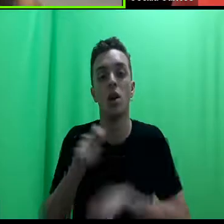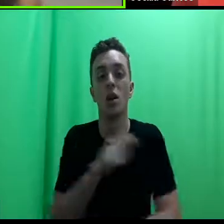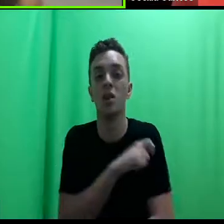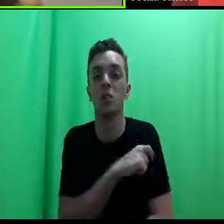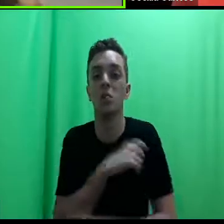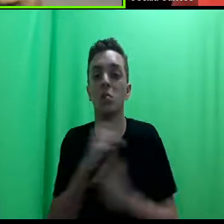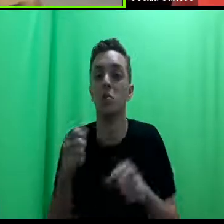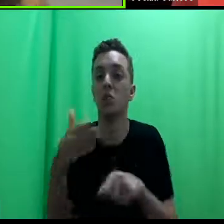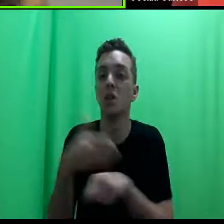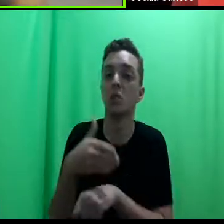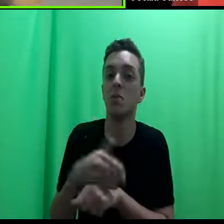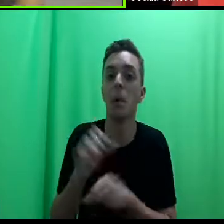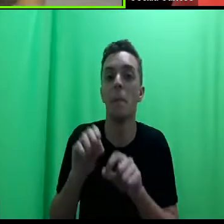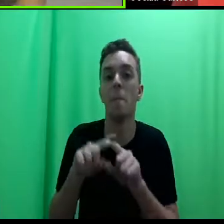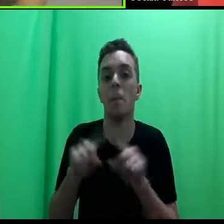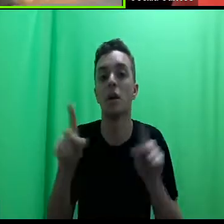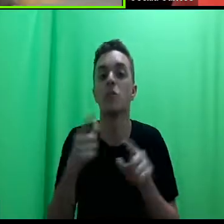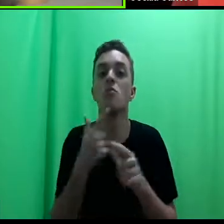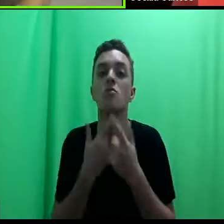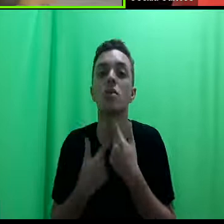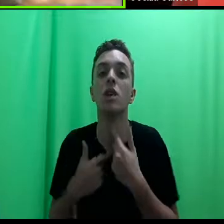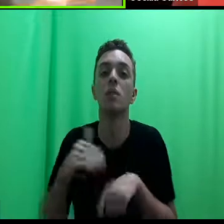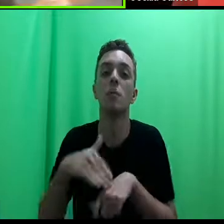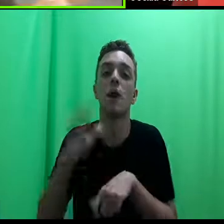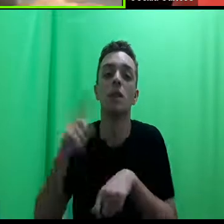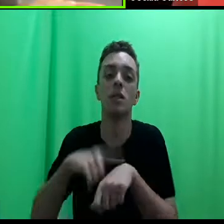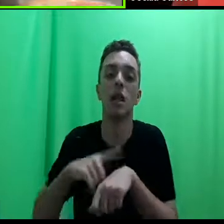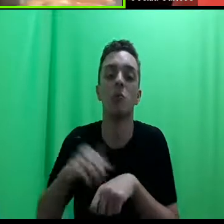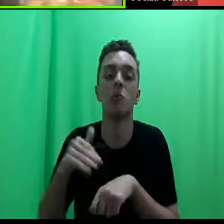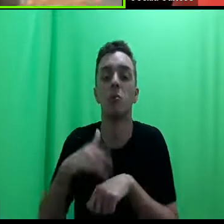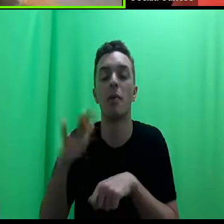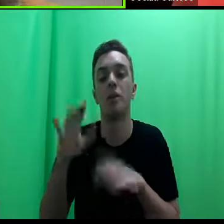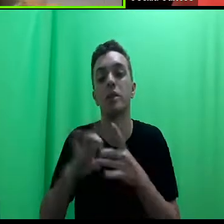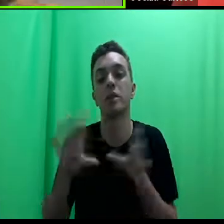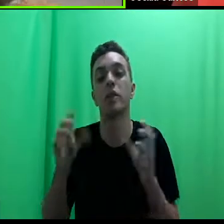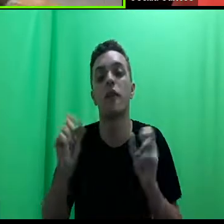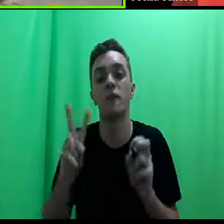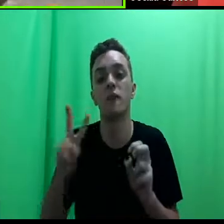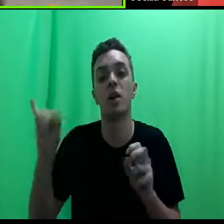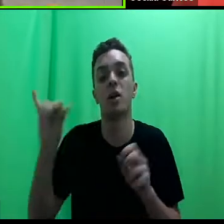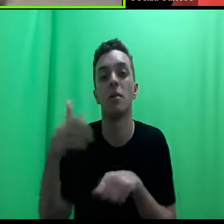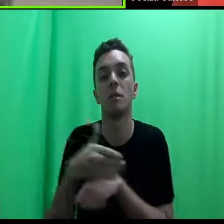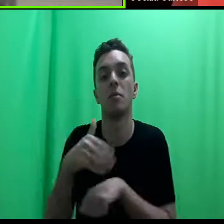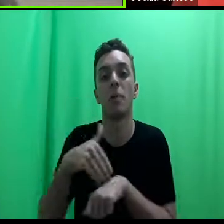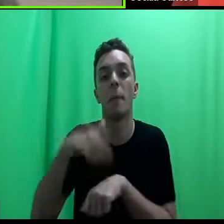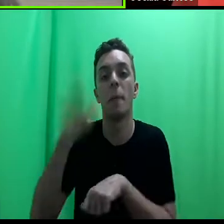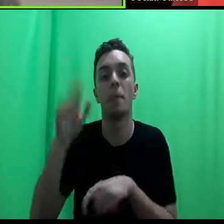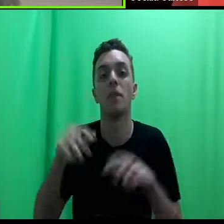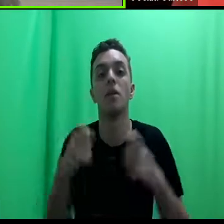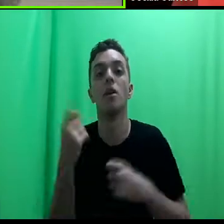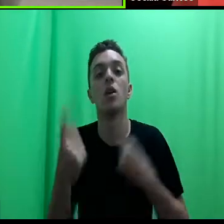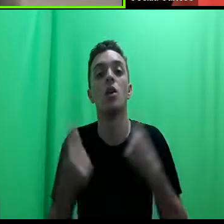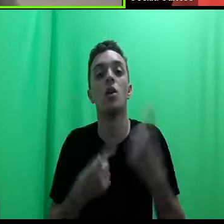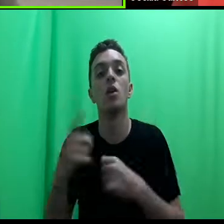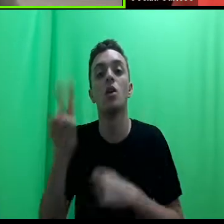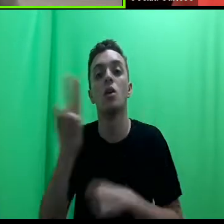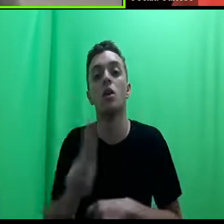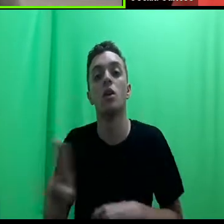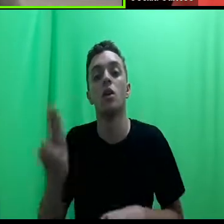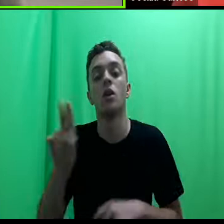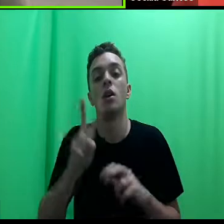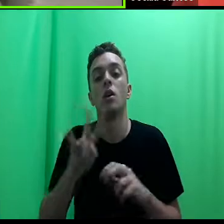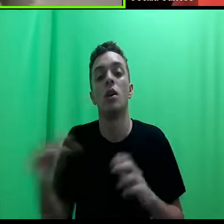participar, mas aí, aqueles que têm mais tempo, mais disponibilidade, vão participar mais, e algumas universidades estão querendo colocar